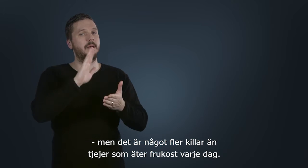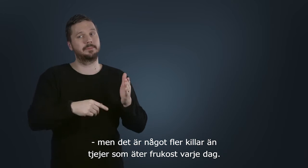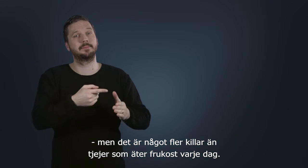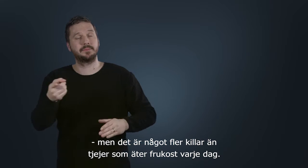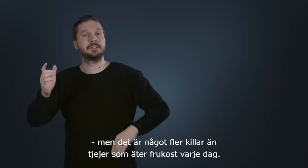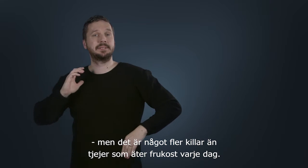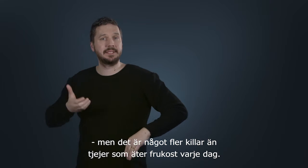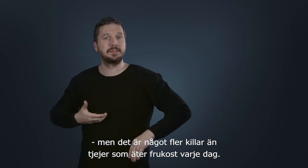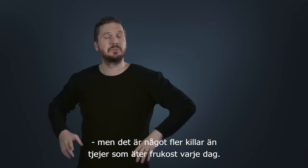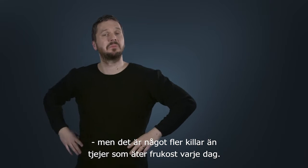som äter frukost varje dag.